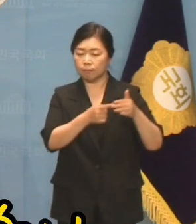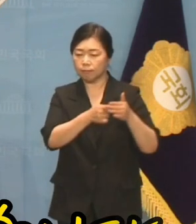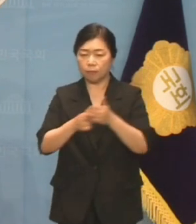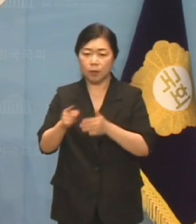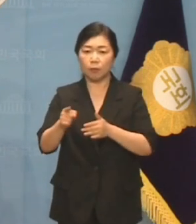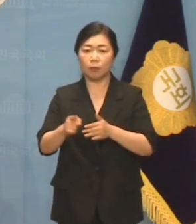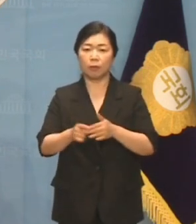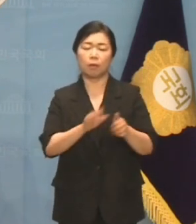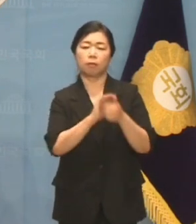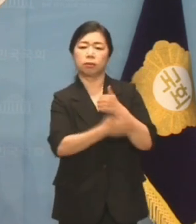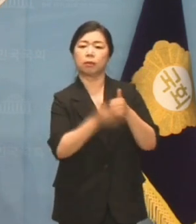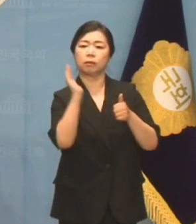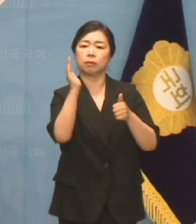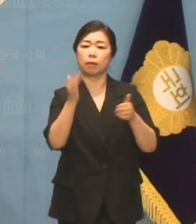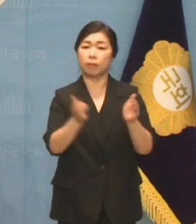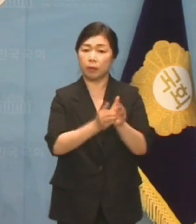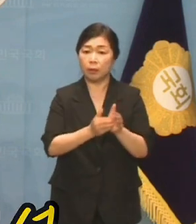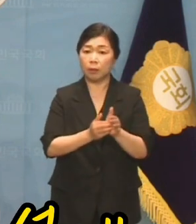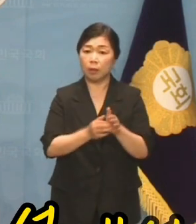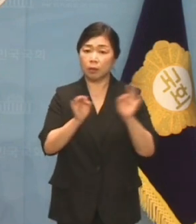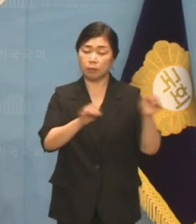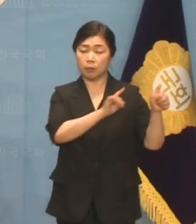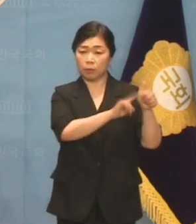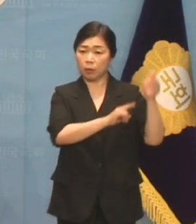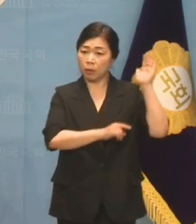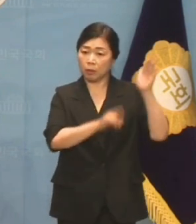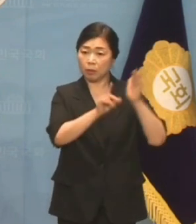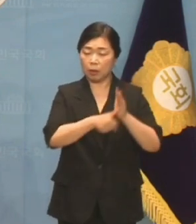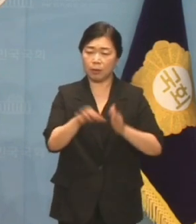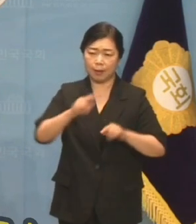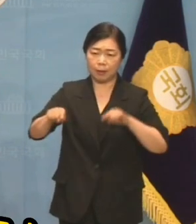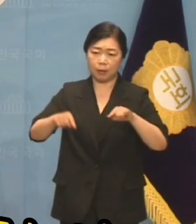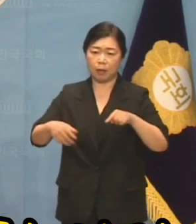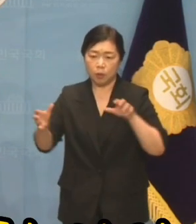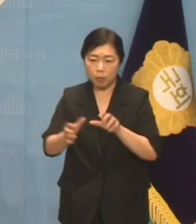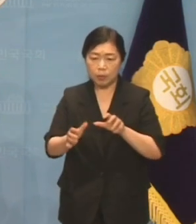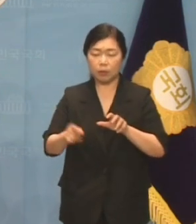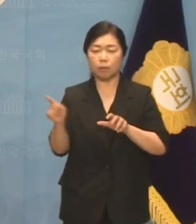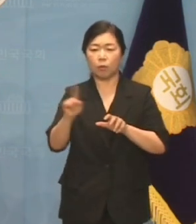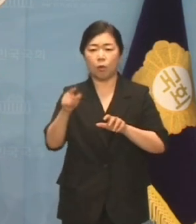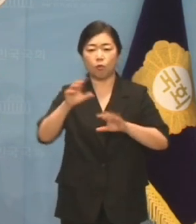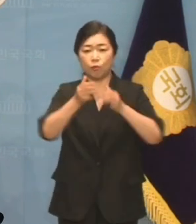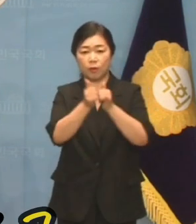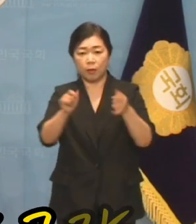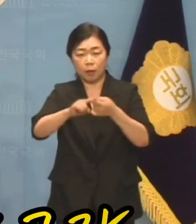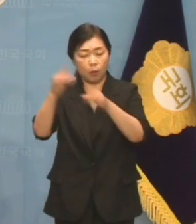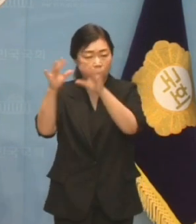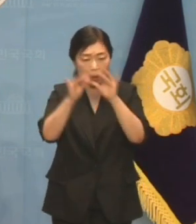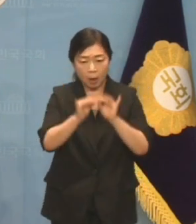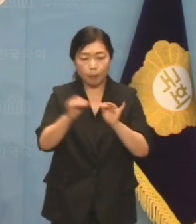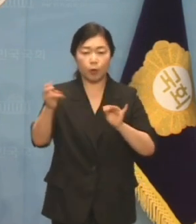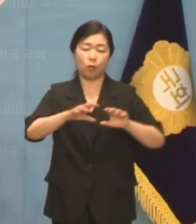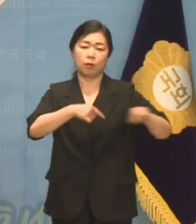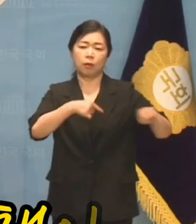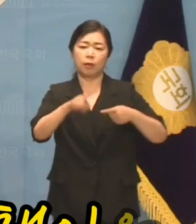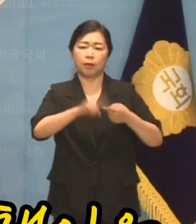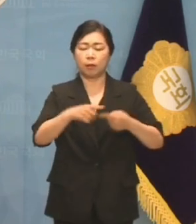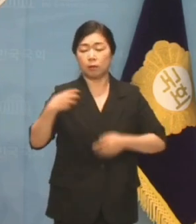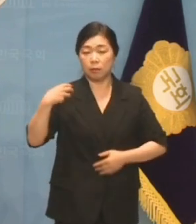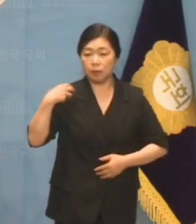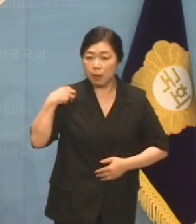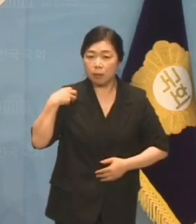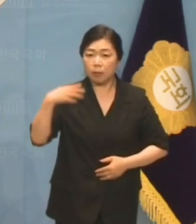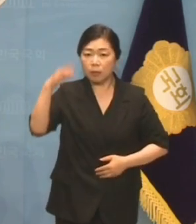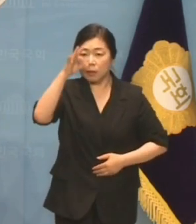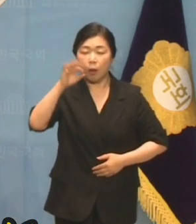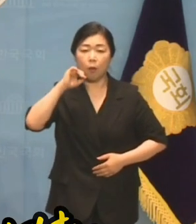옹호했습니다. 김기현 대표의 연설에서 야당에 대한 협치 의지나 국민에 대한 공감, 국정에 대한 책임은